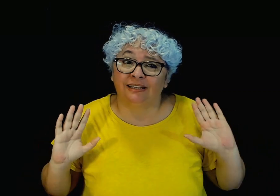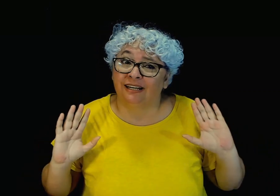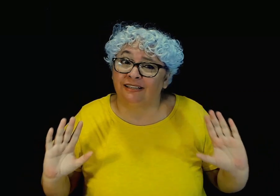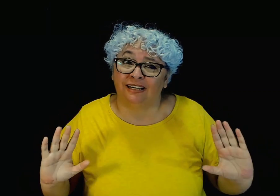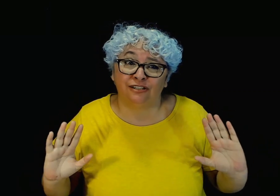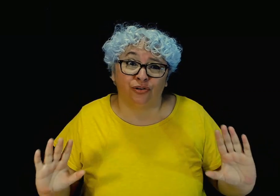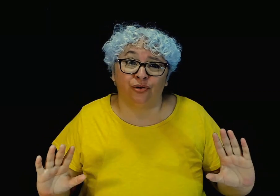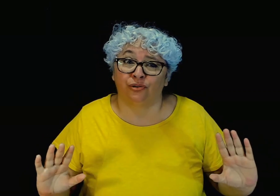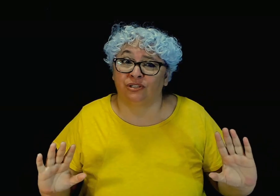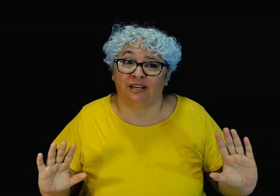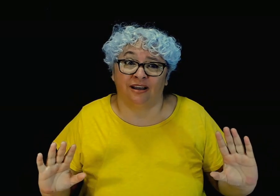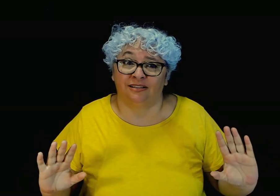tantas cosas